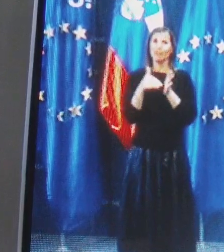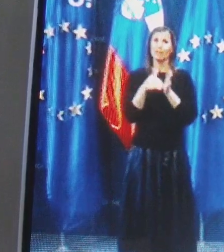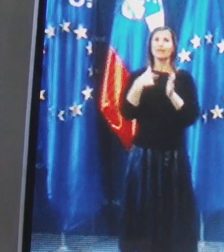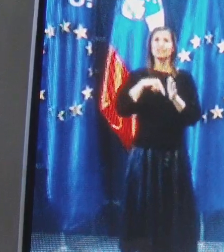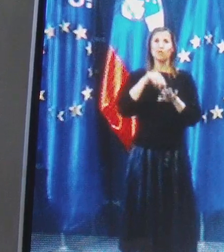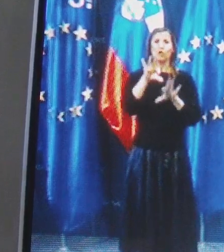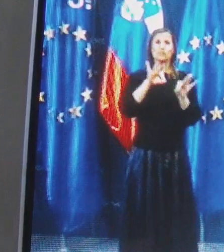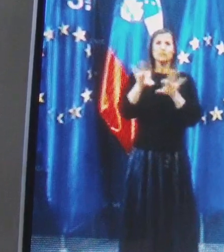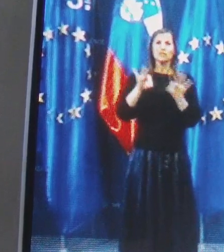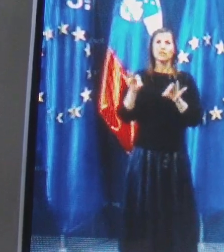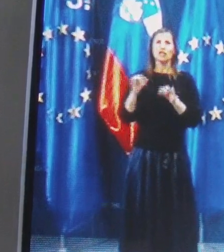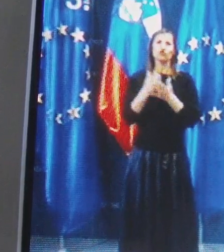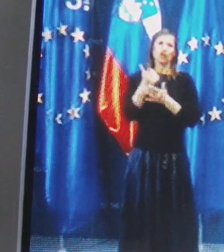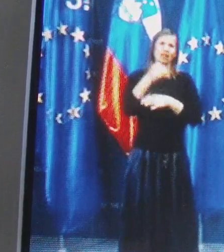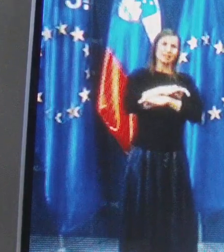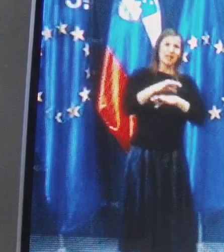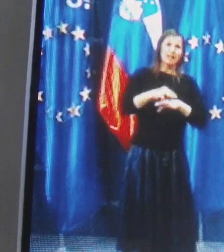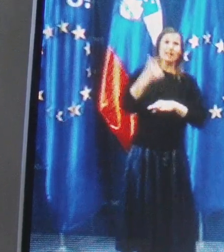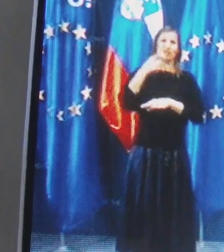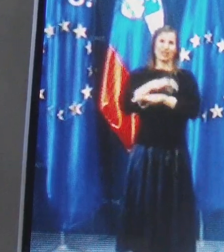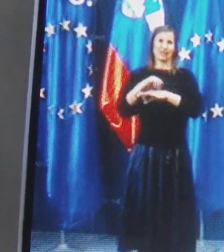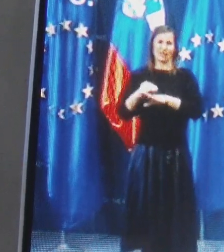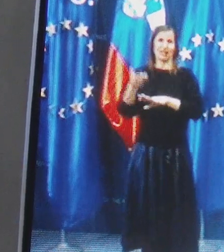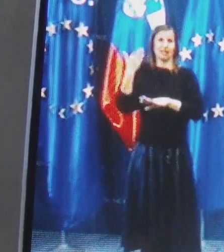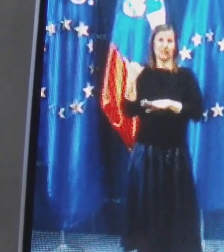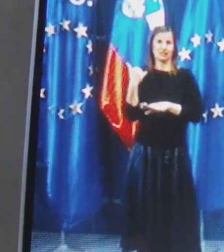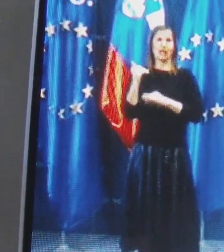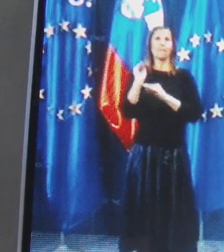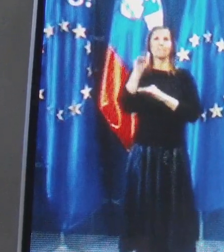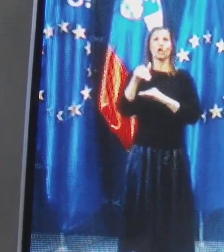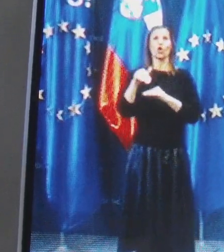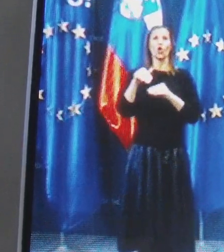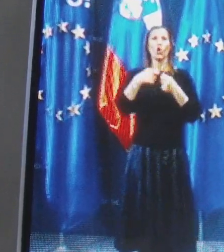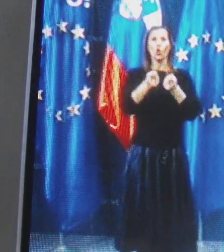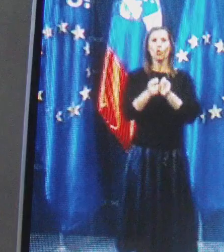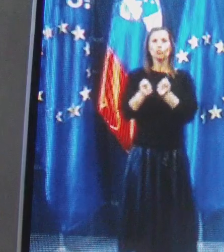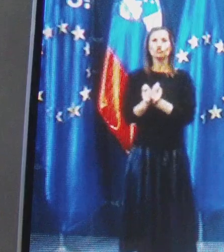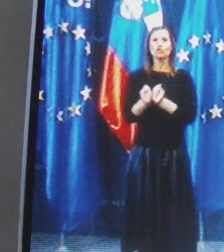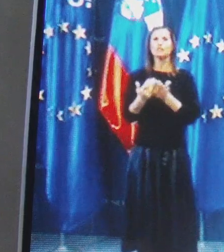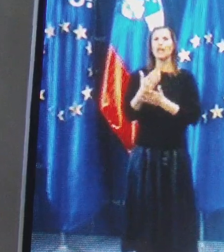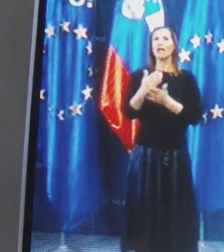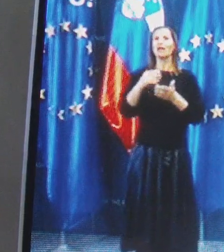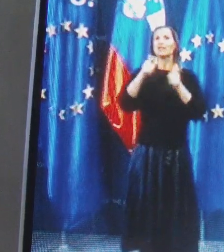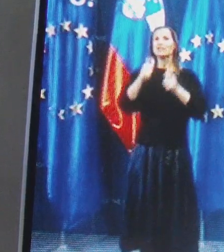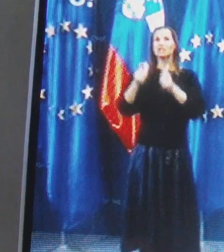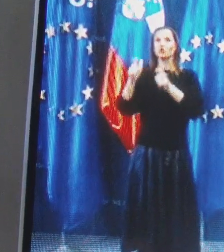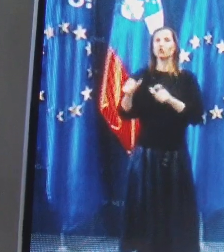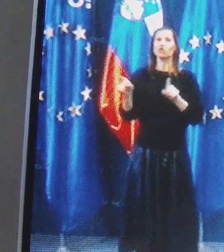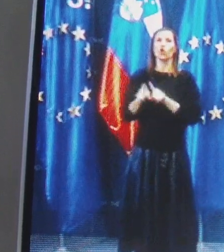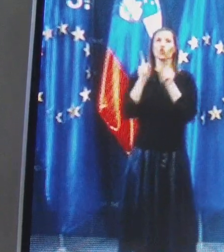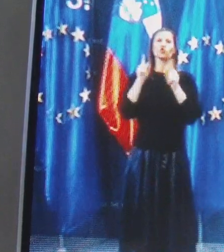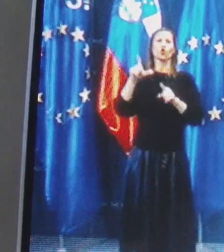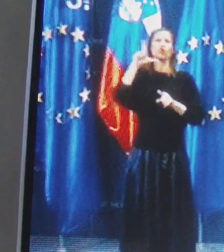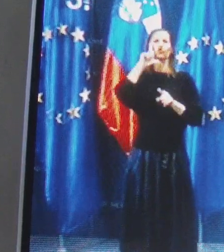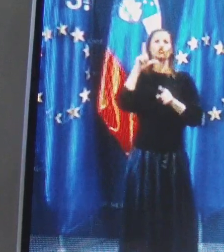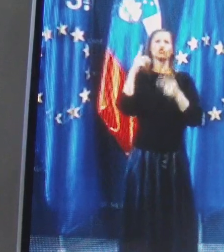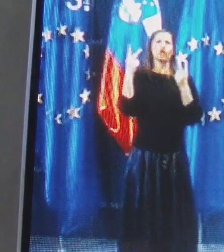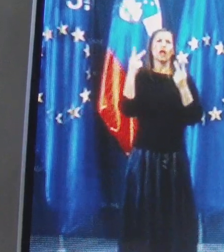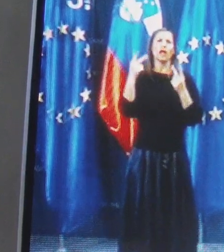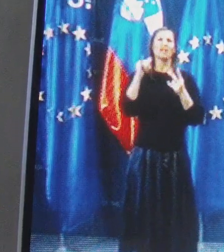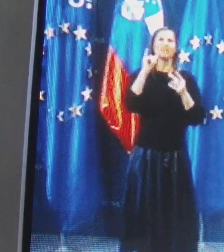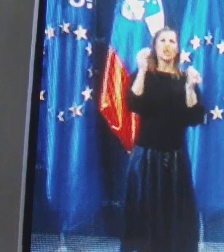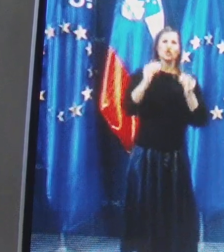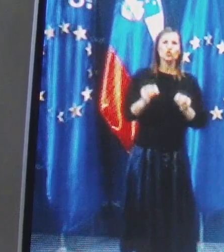smo jih zbirali že teden, dva nazaj preko občin za inštitucije, kot so ključna infrastruktura,